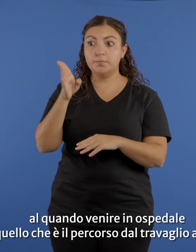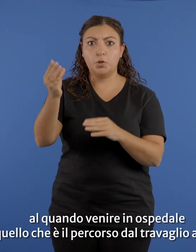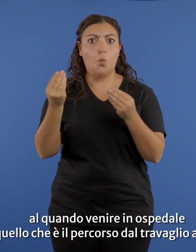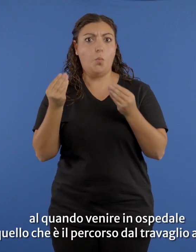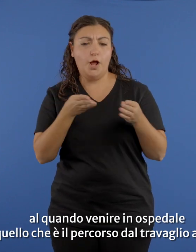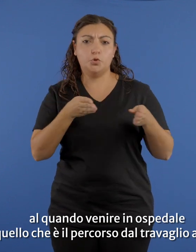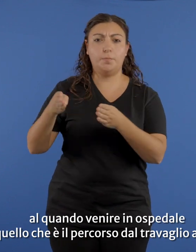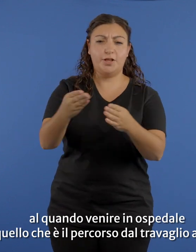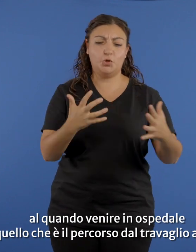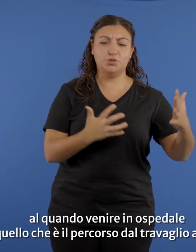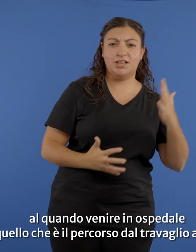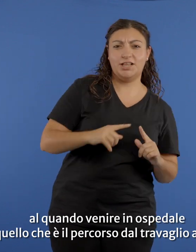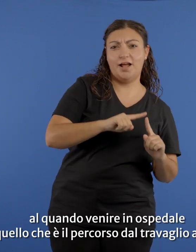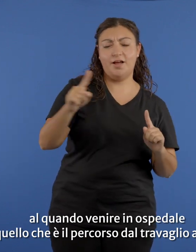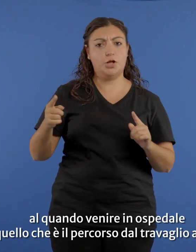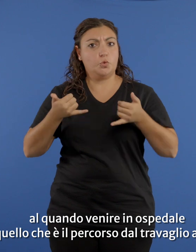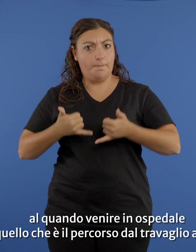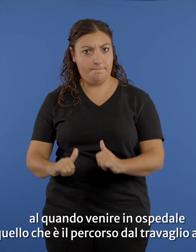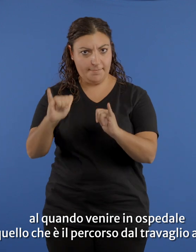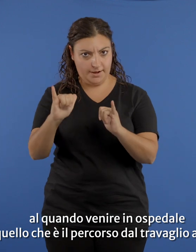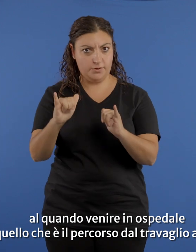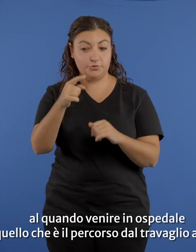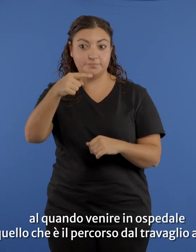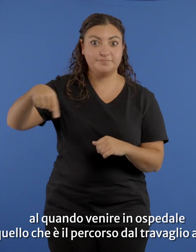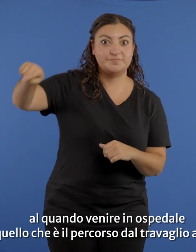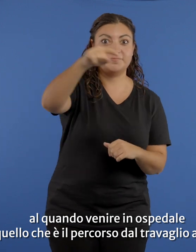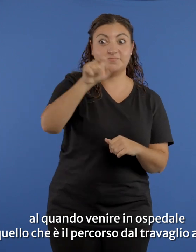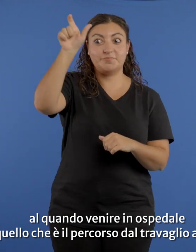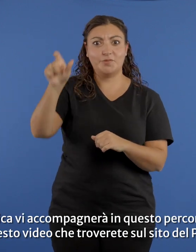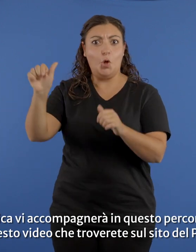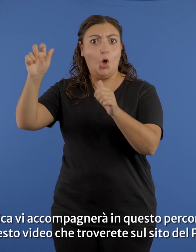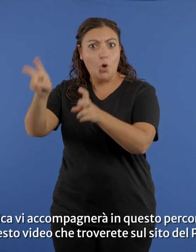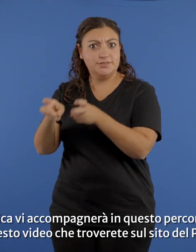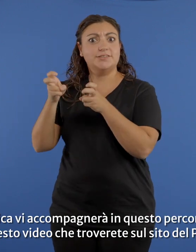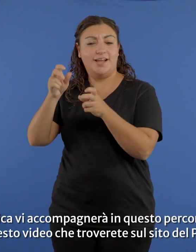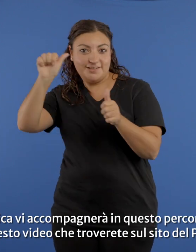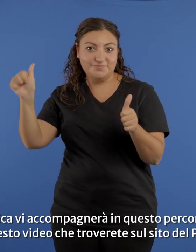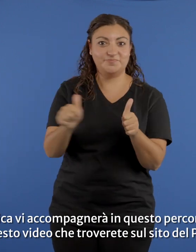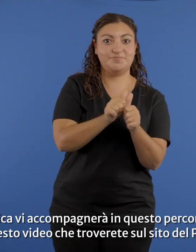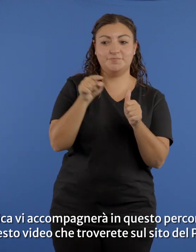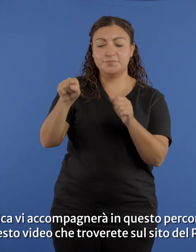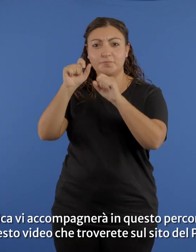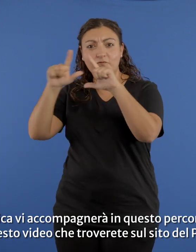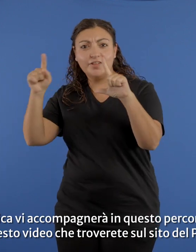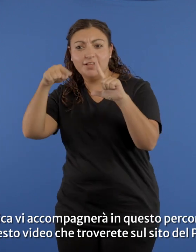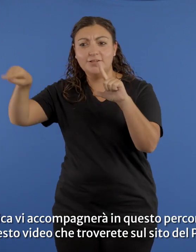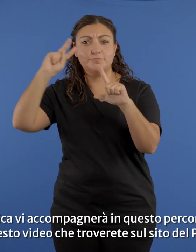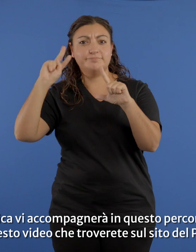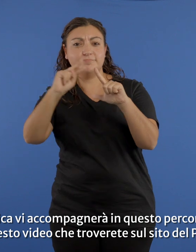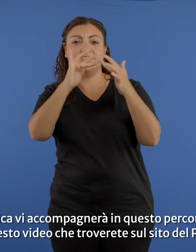quando venire in ospedale e a quello che è il percorso dal travaglio al parto. L'ostetrica vi accompagnerà in questo percorso a partire da questo